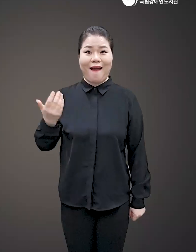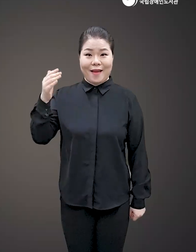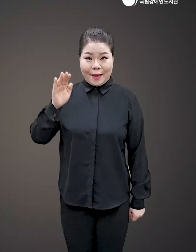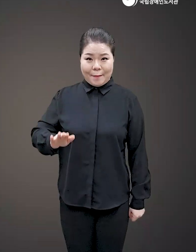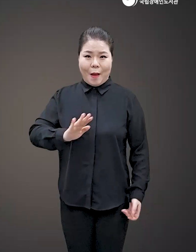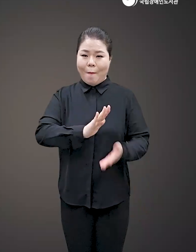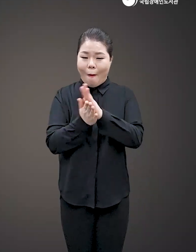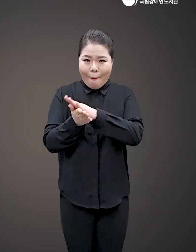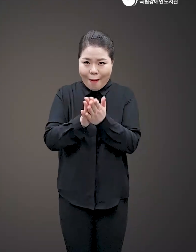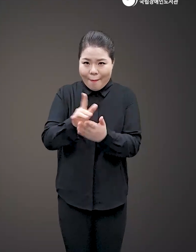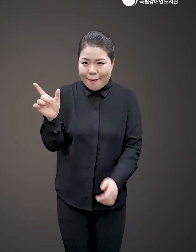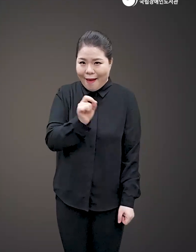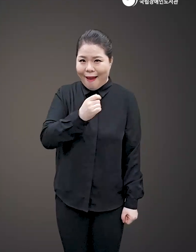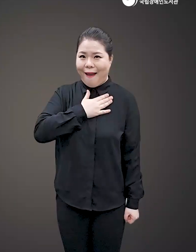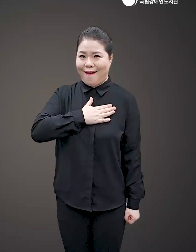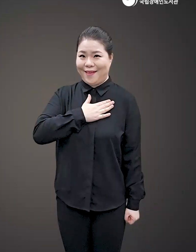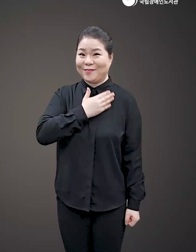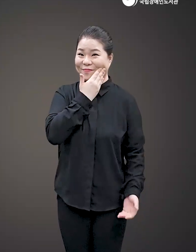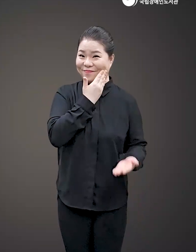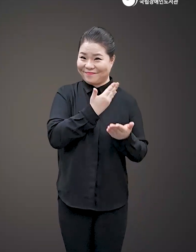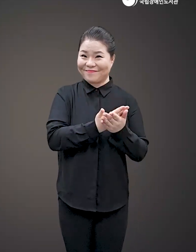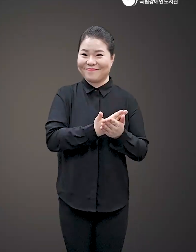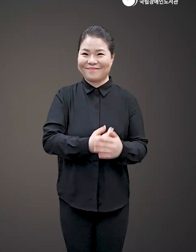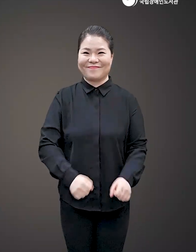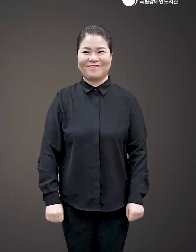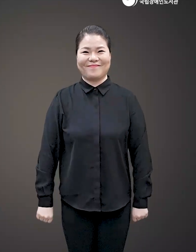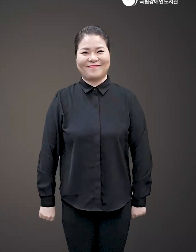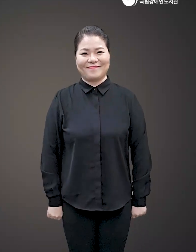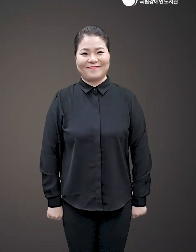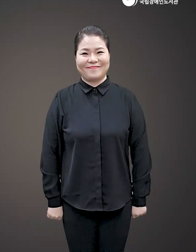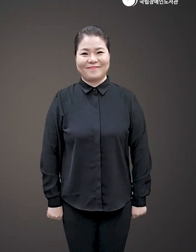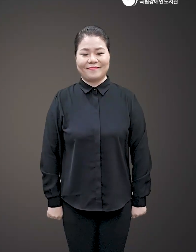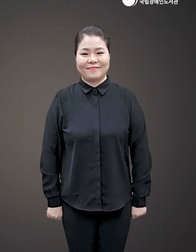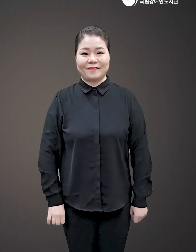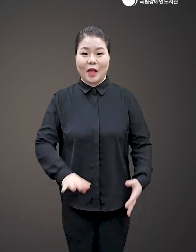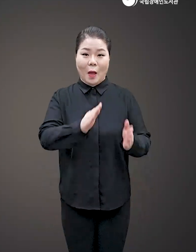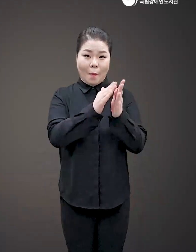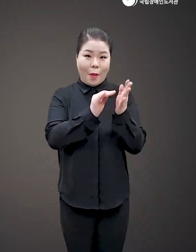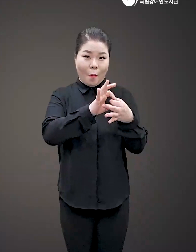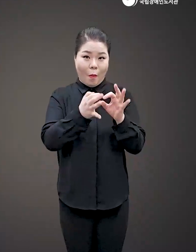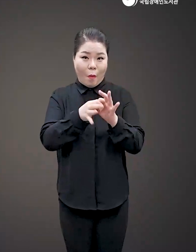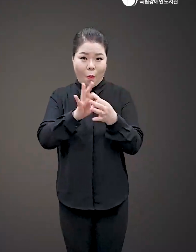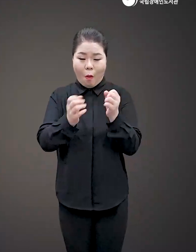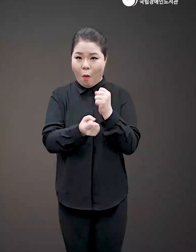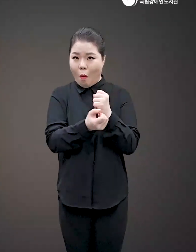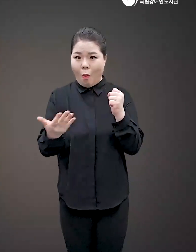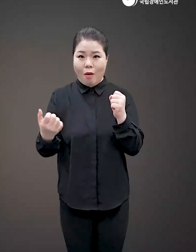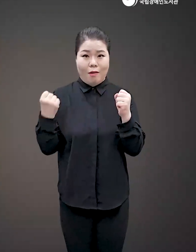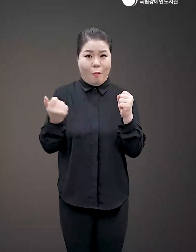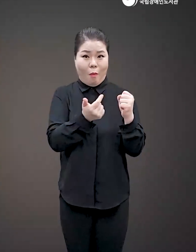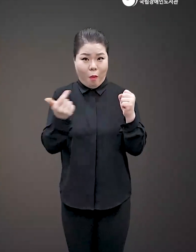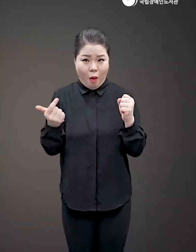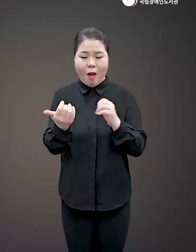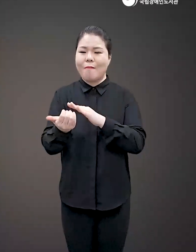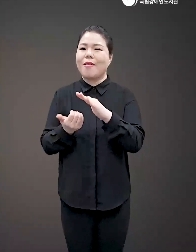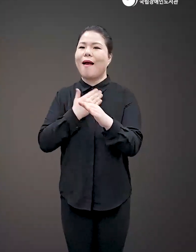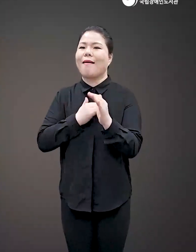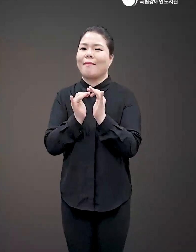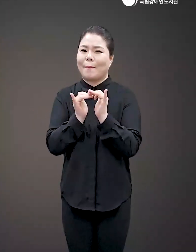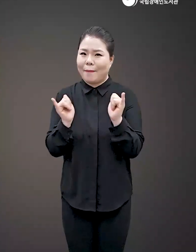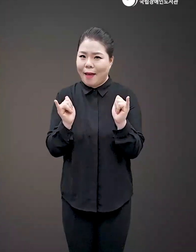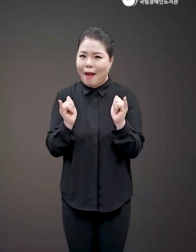일이지만 변화에 민감하게 반응하는 것은 매우 중요한 일이다 블록체인이 어떤 파급력을 미칠지